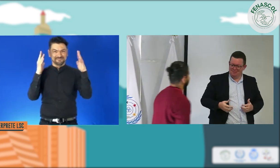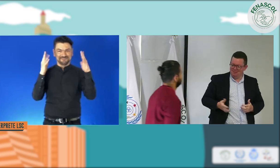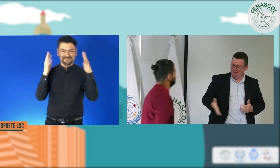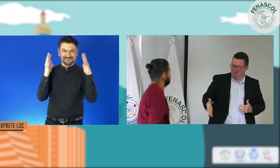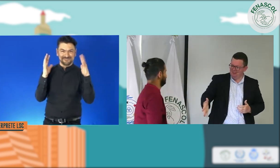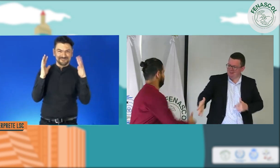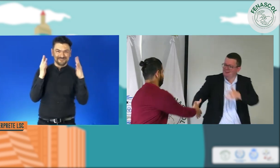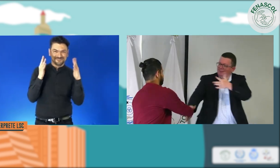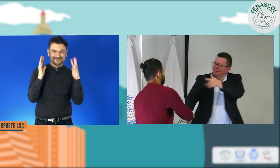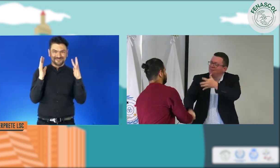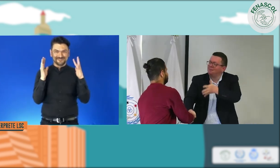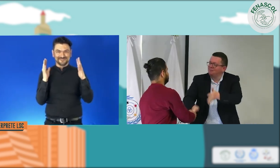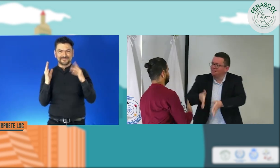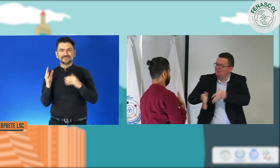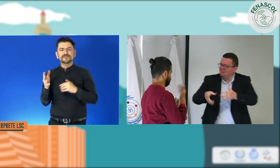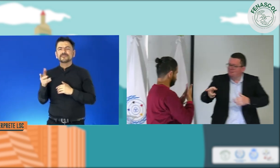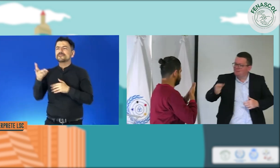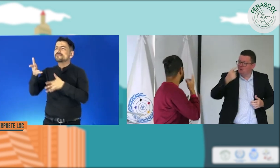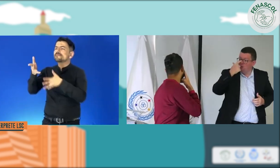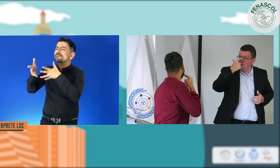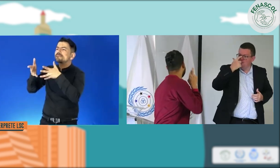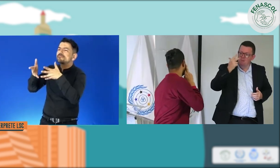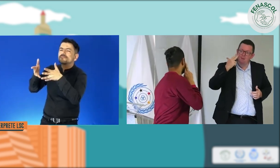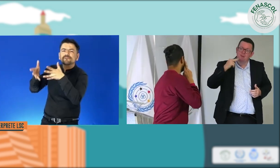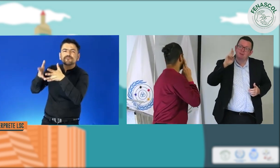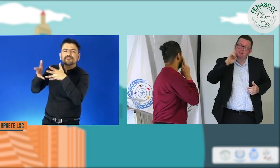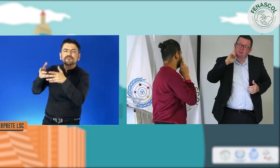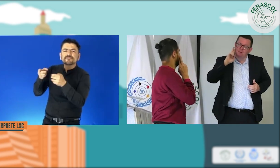¡Felicidades! ¡Gracias! ¿Cuál es tu seña? Esta es mi seña.